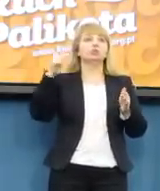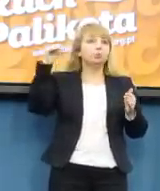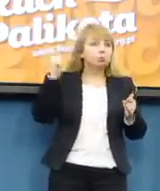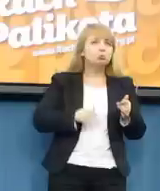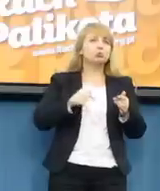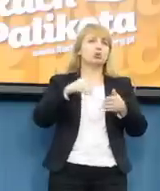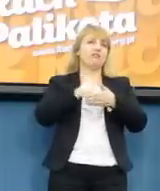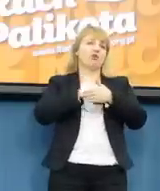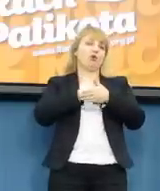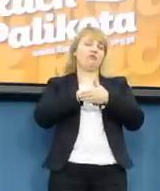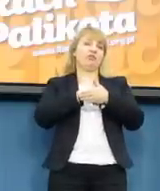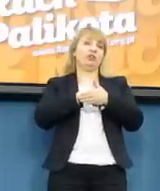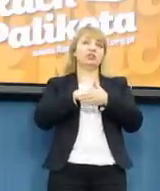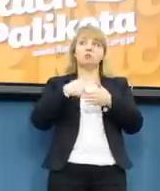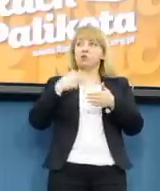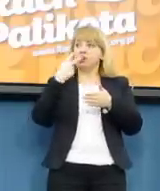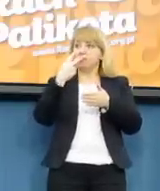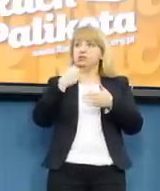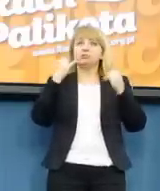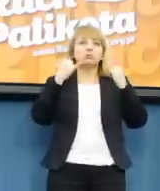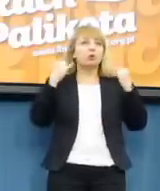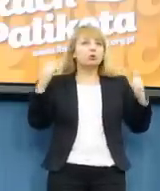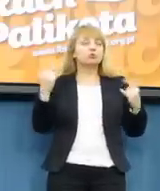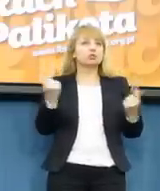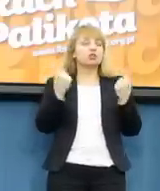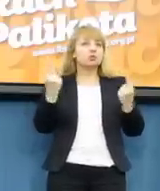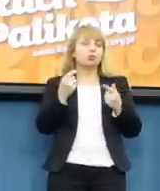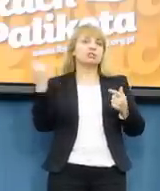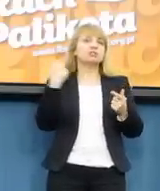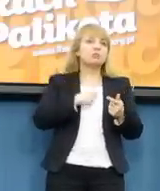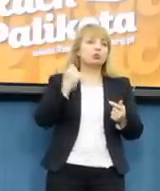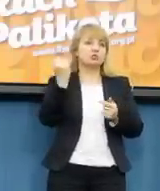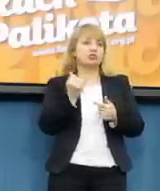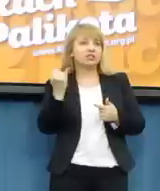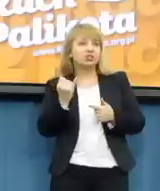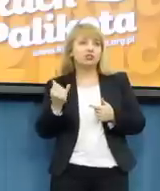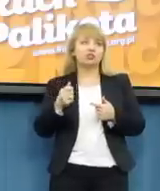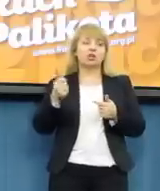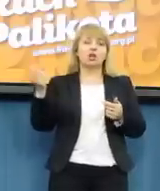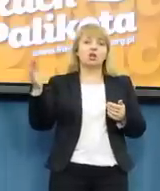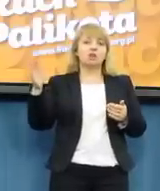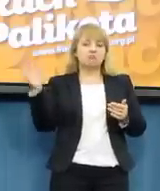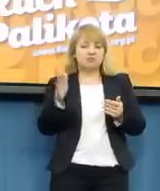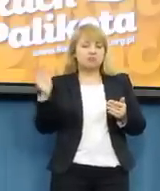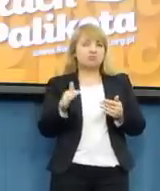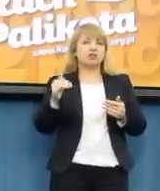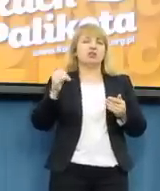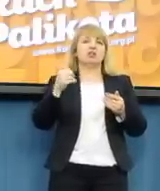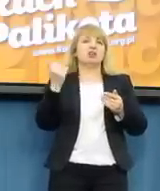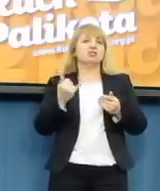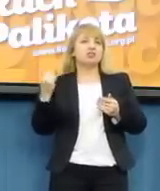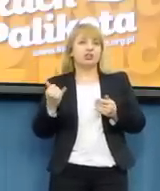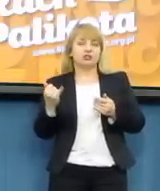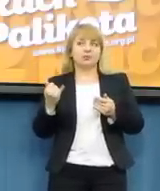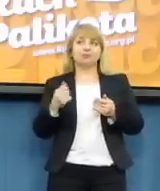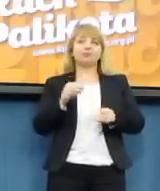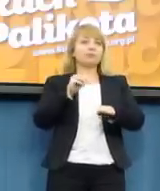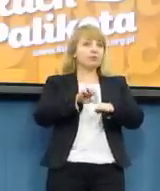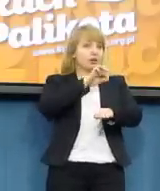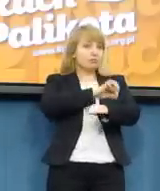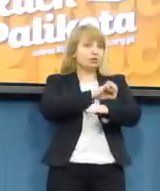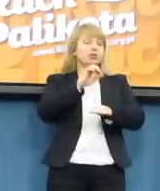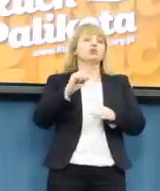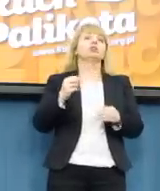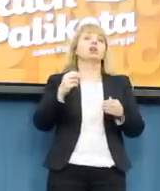katowania ich, a nawet dzieciobójstw. Jeśli chodzi o te metody inseminacji i in